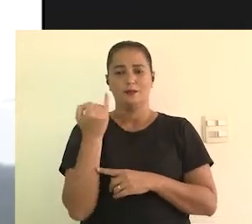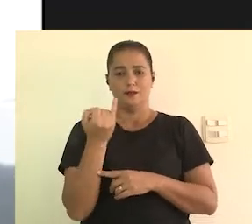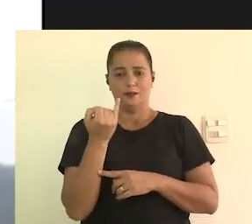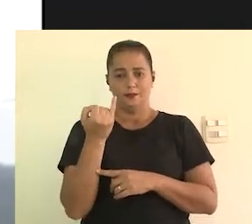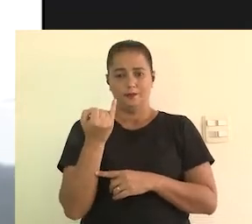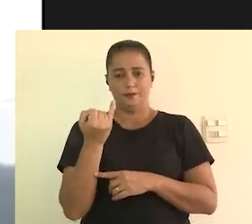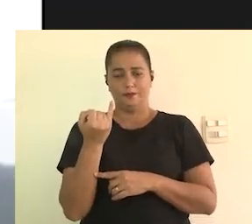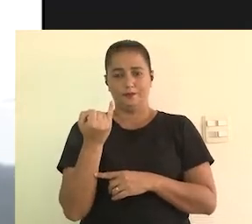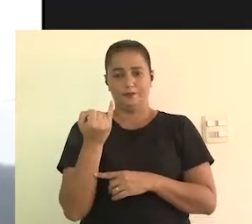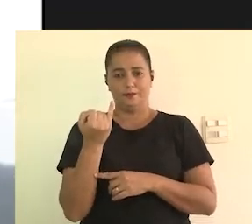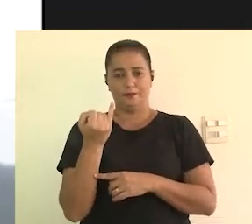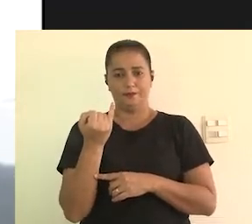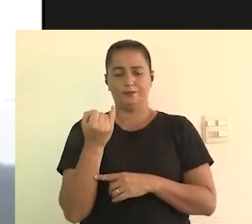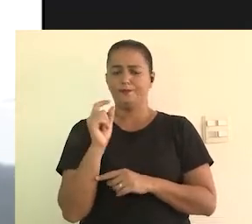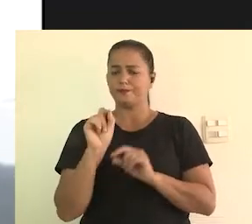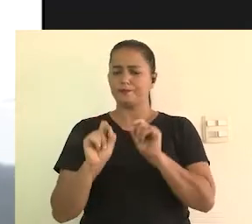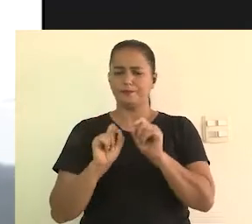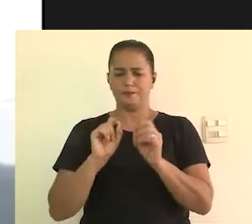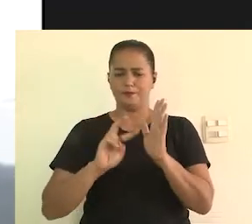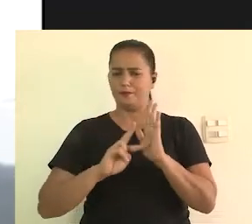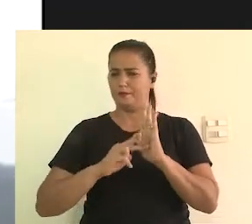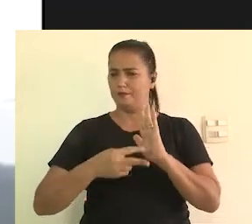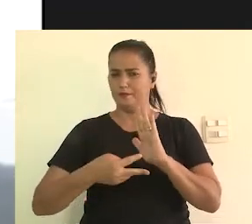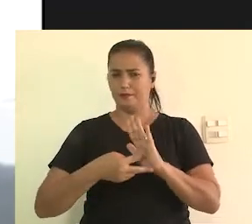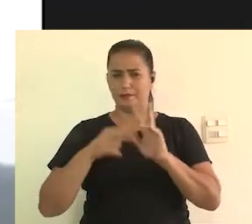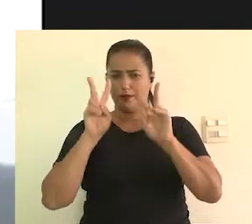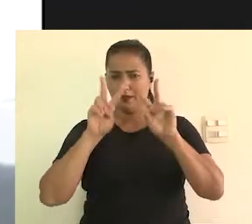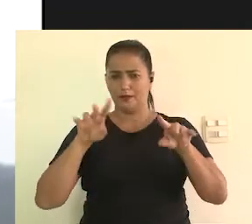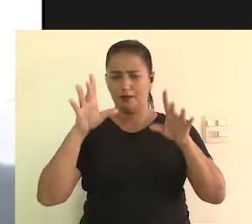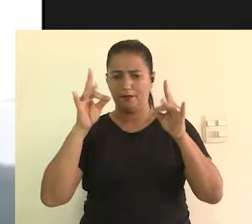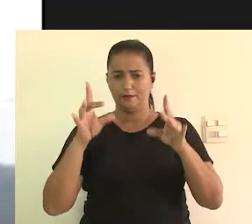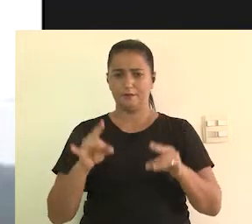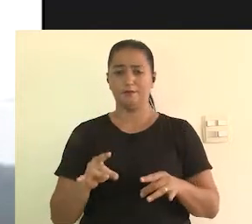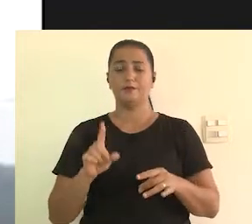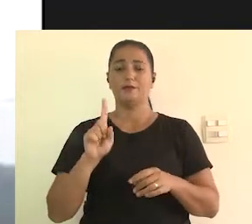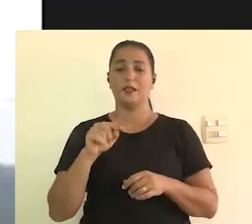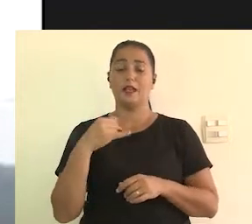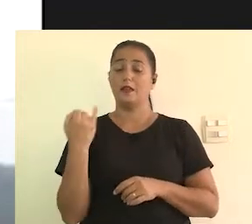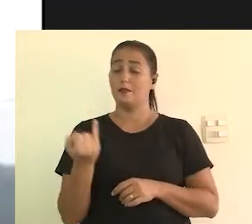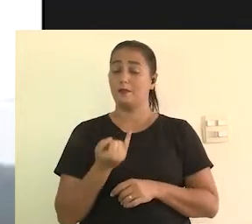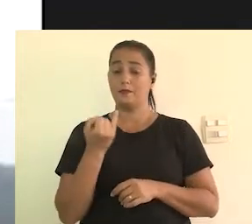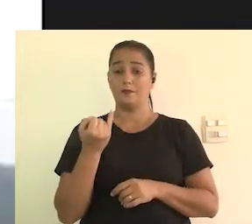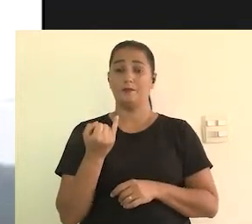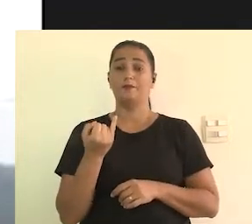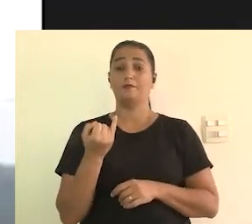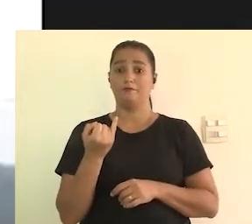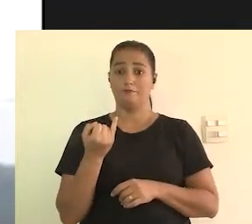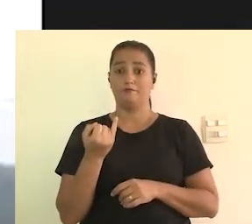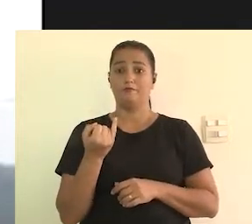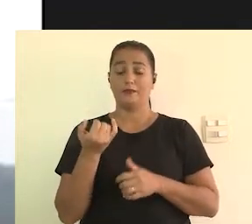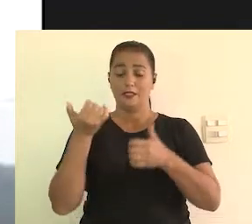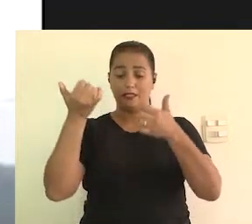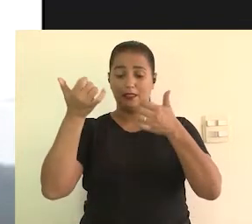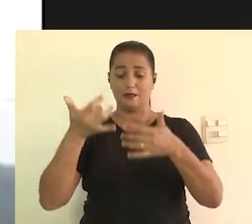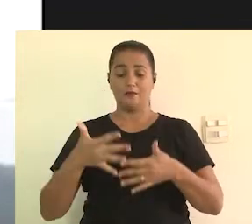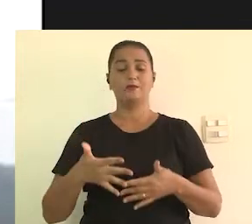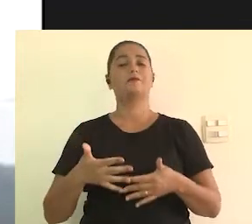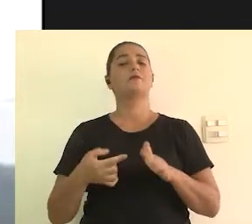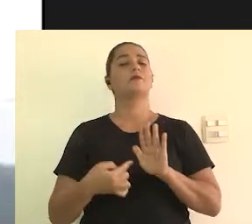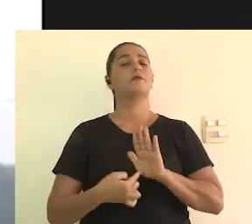com a audiodescrição e eu acho importante aqui a gente pontuar o que é a audiodescrição.